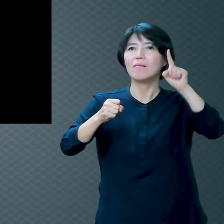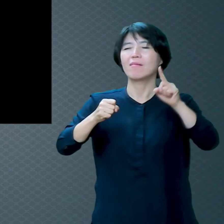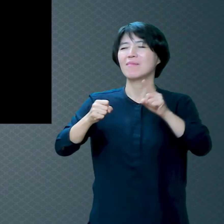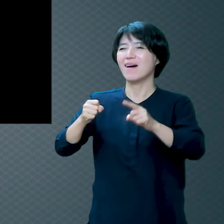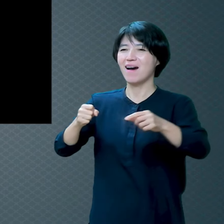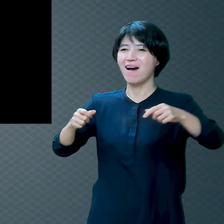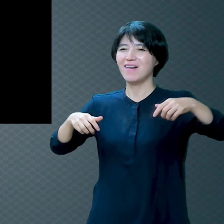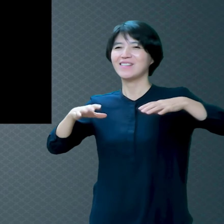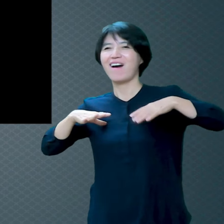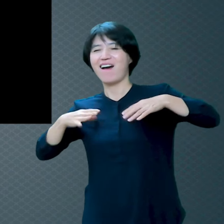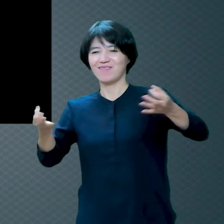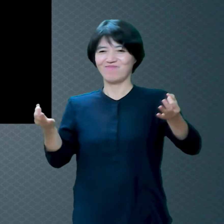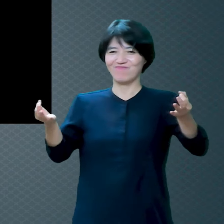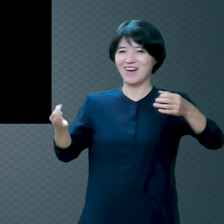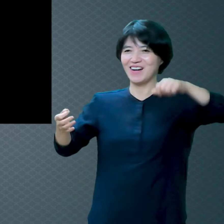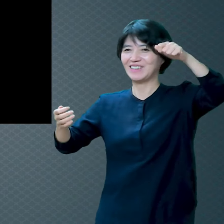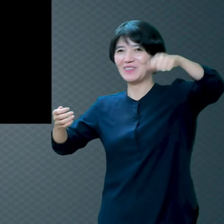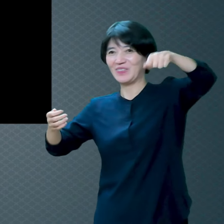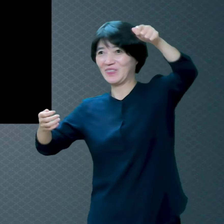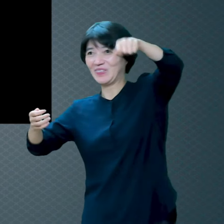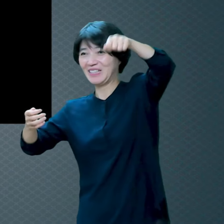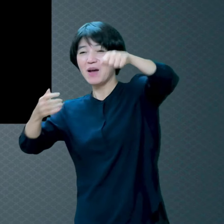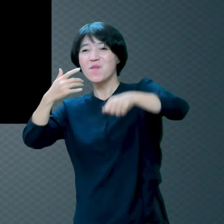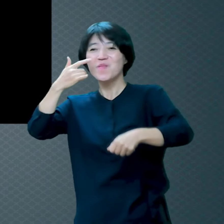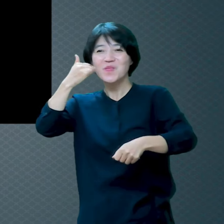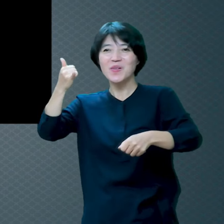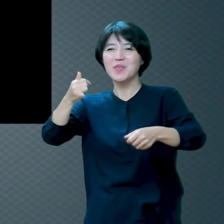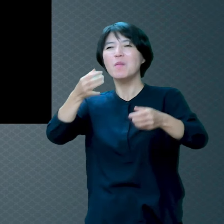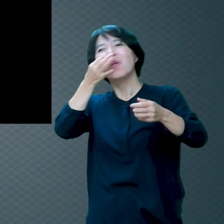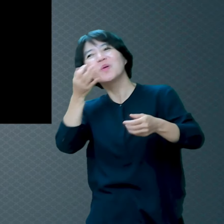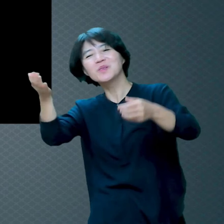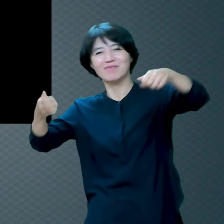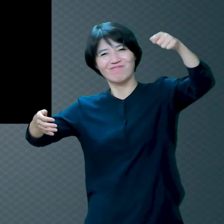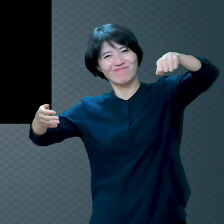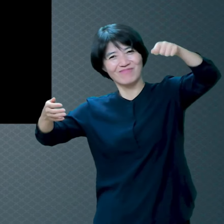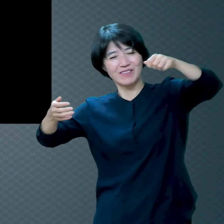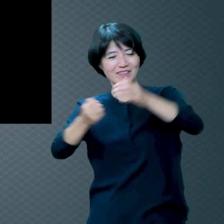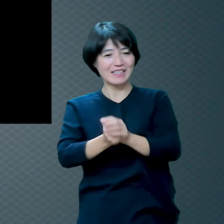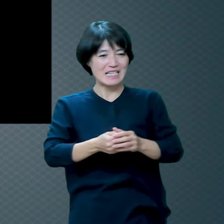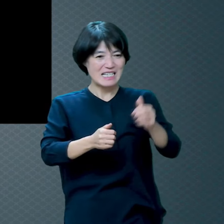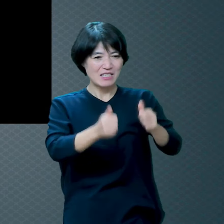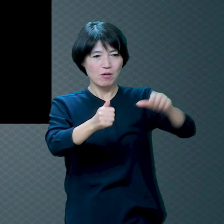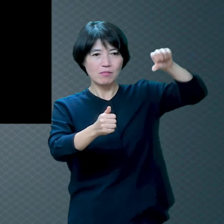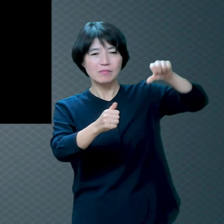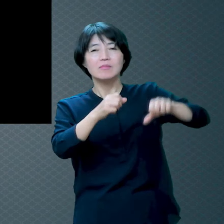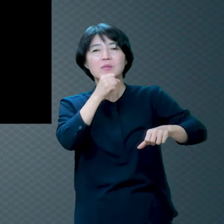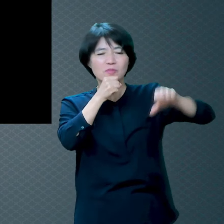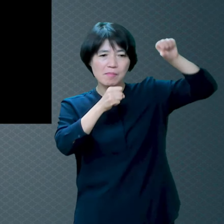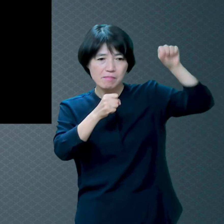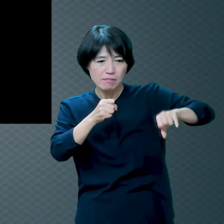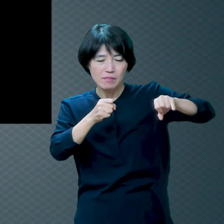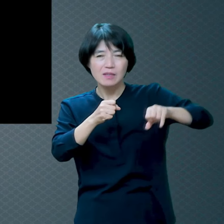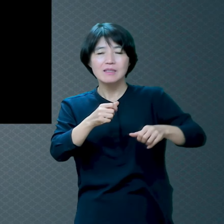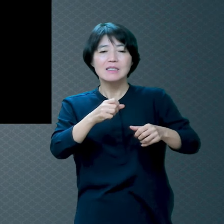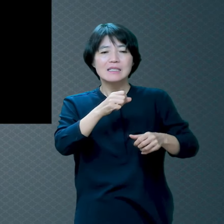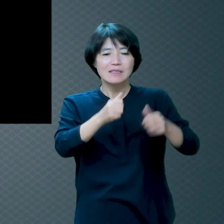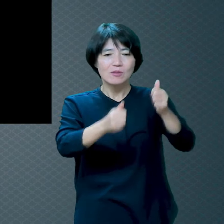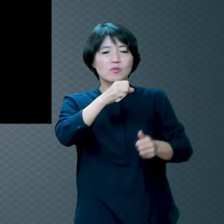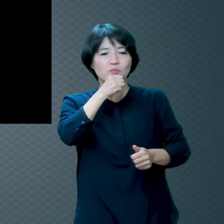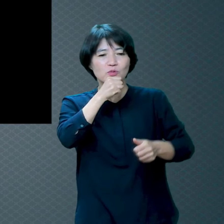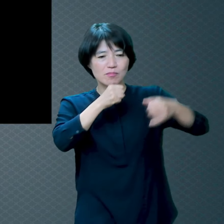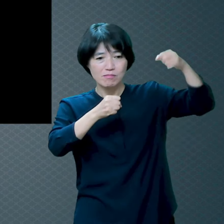시험을 잘 못 봤어요 가방에 어디 들어가 있는지 찾을 수가 없어요 자랑